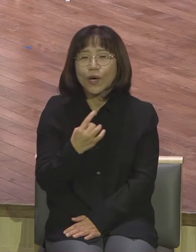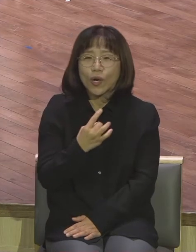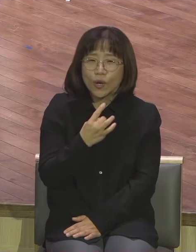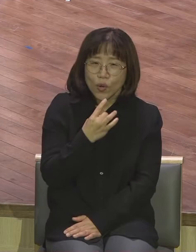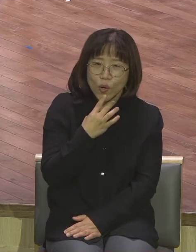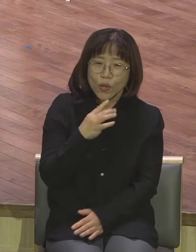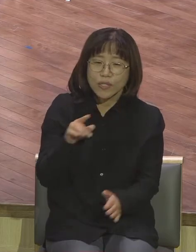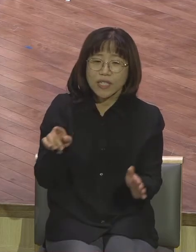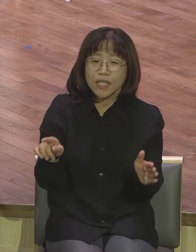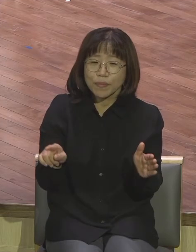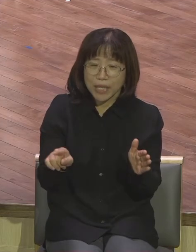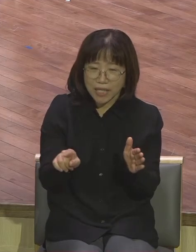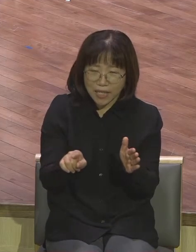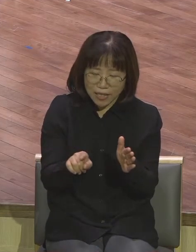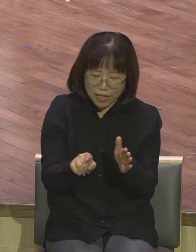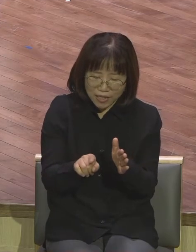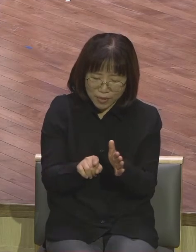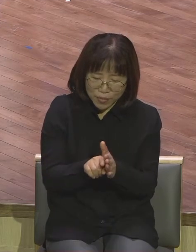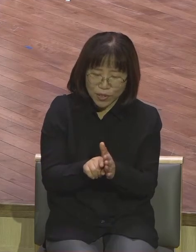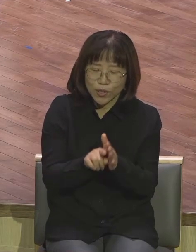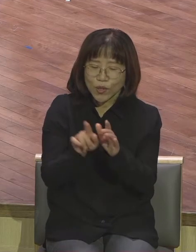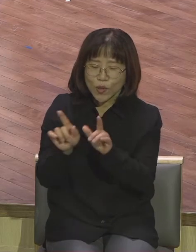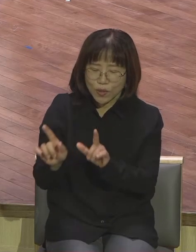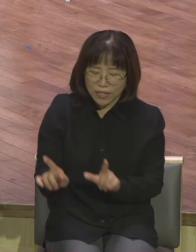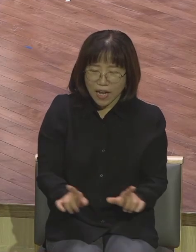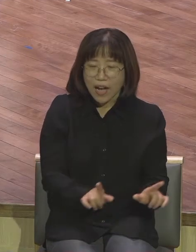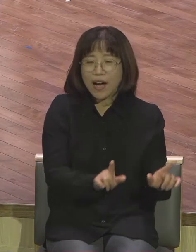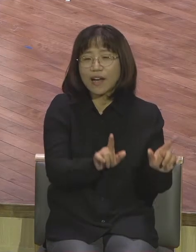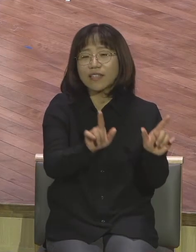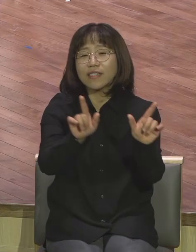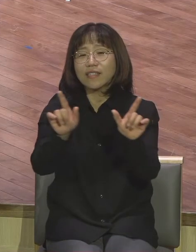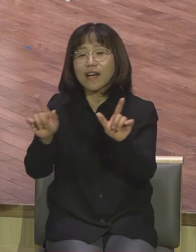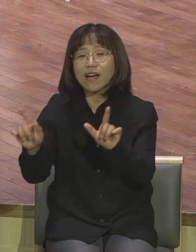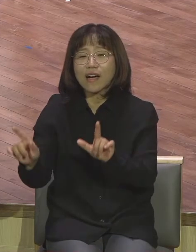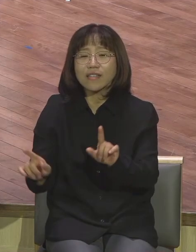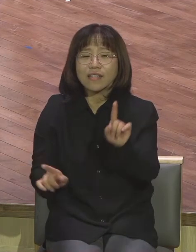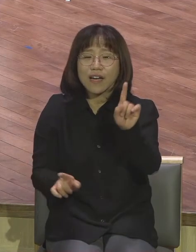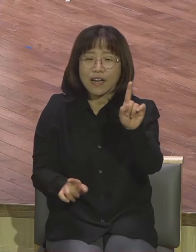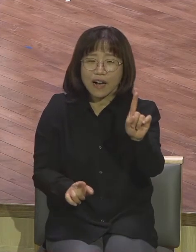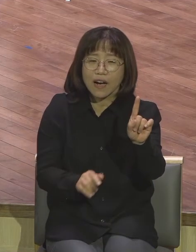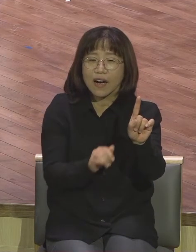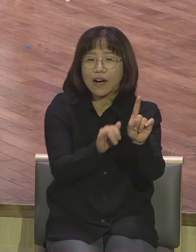오직 눈으로 사는 한 사람